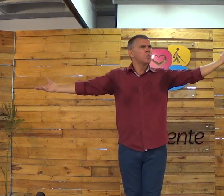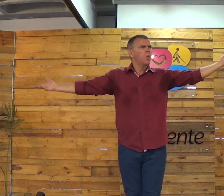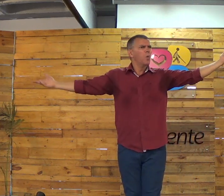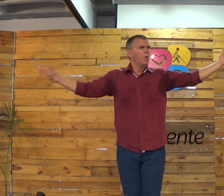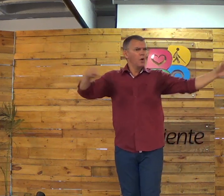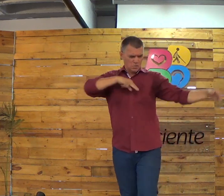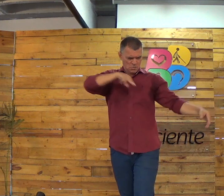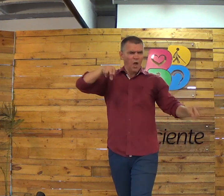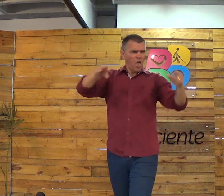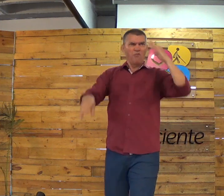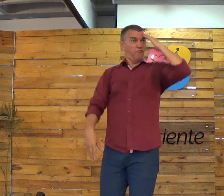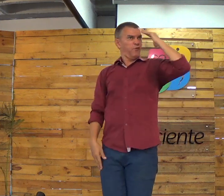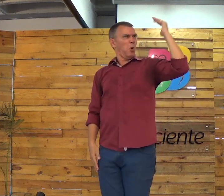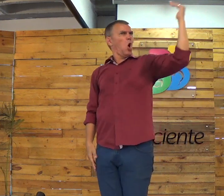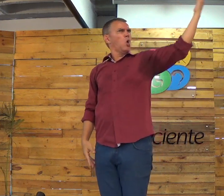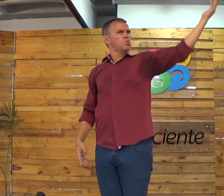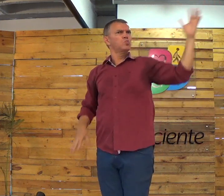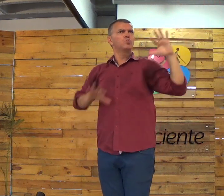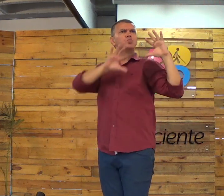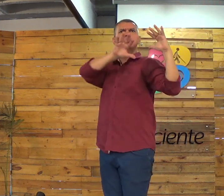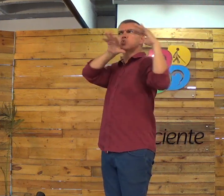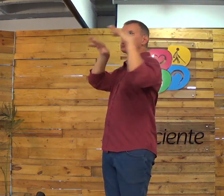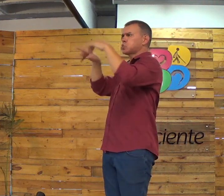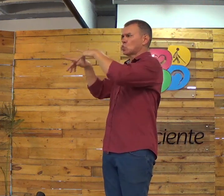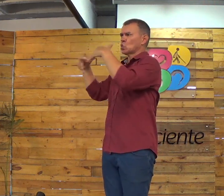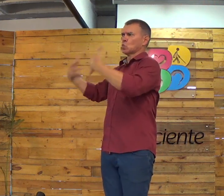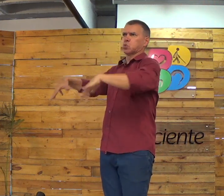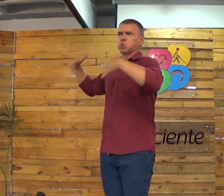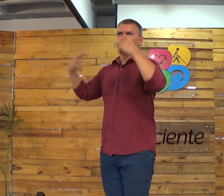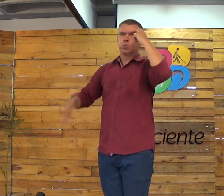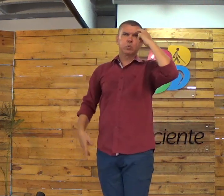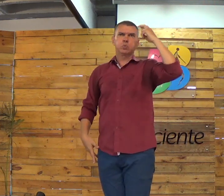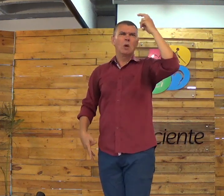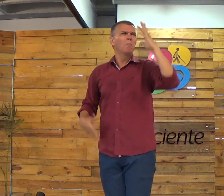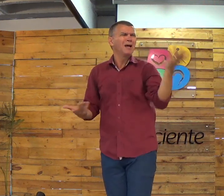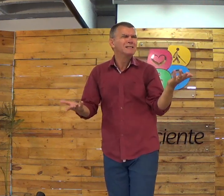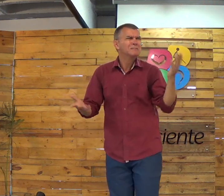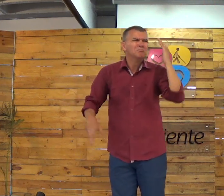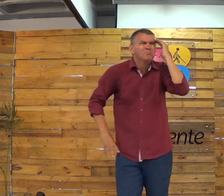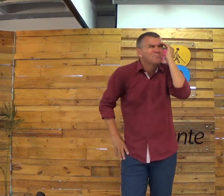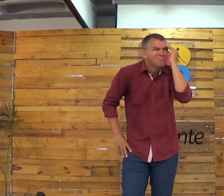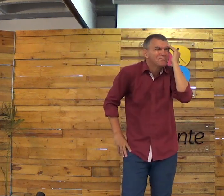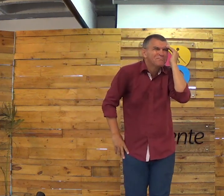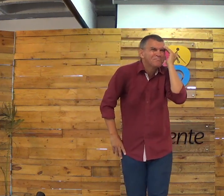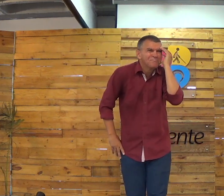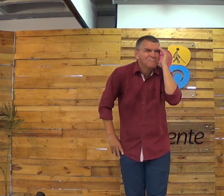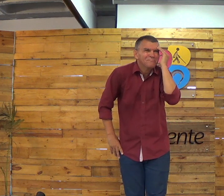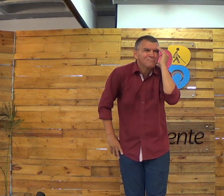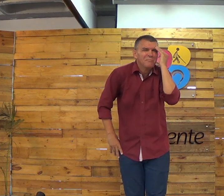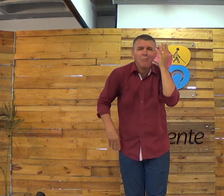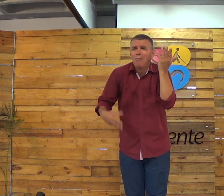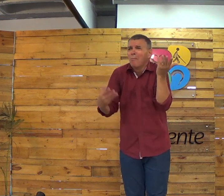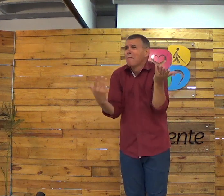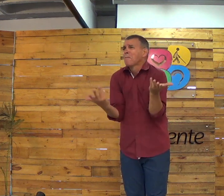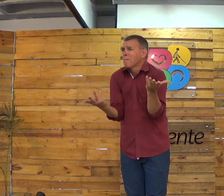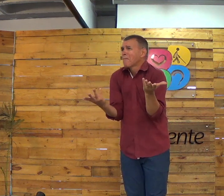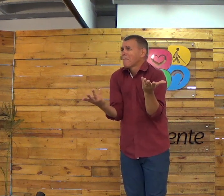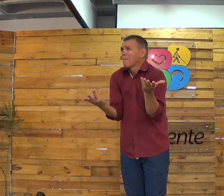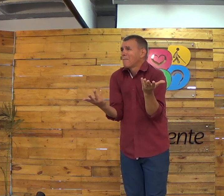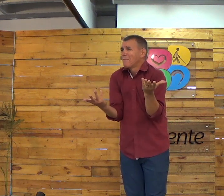sábio, tão inteligente. Porque quando Deus era famoso, todo mundo conhecia ele. Todo mundo sabia dessa sabedoria que ele tinha. Mas